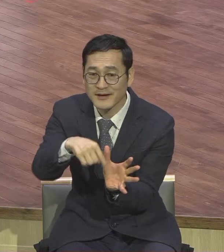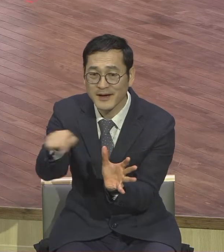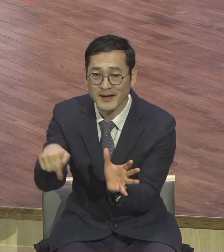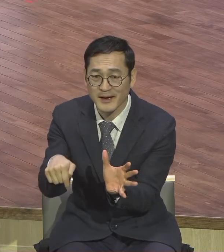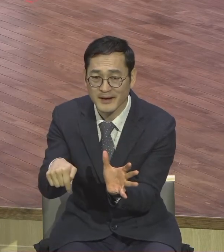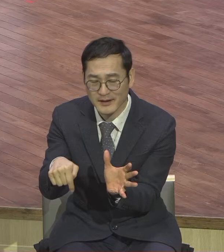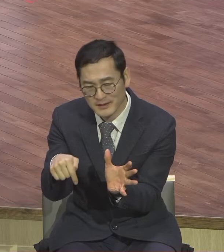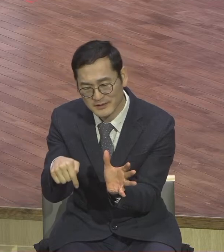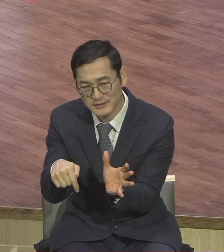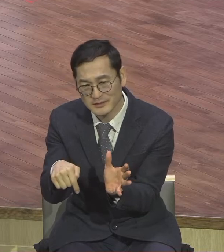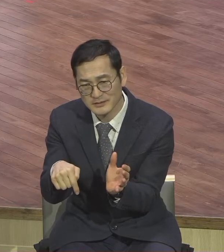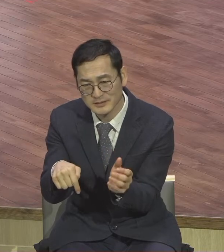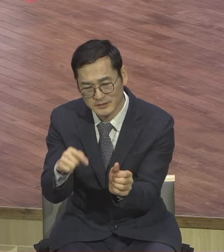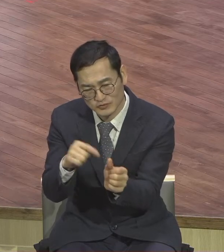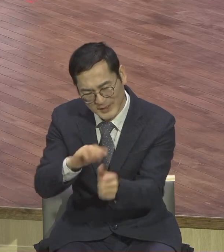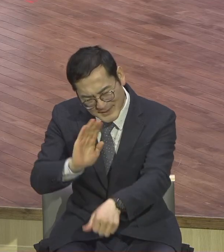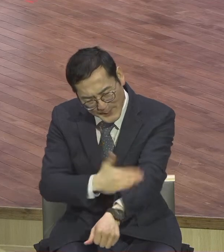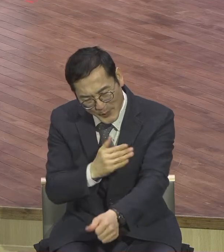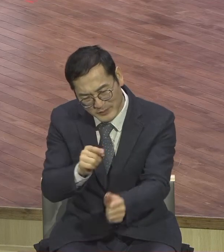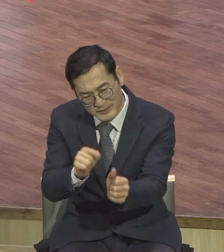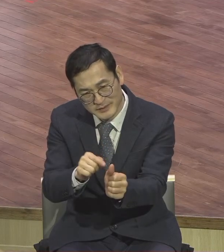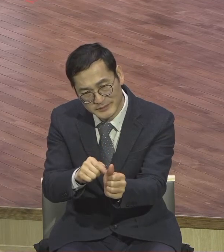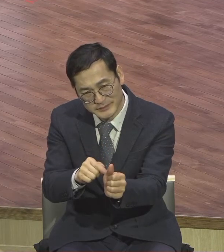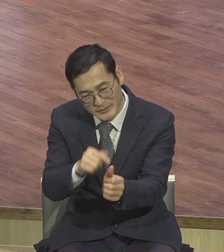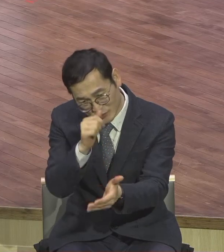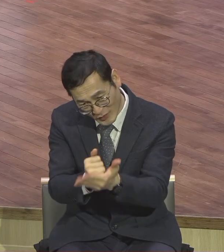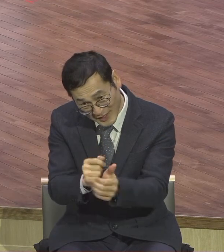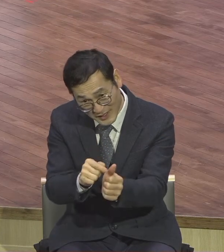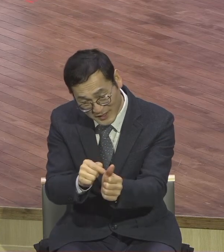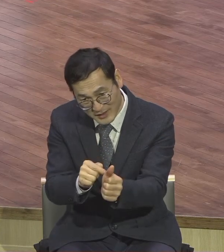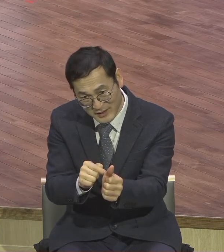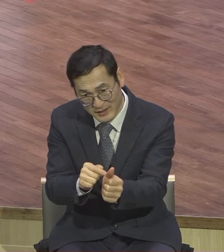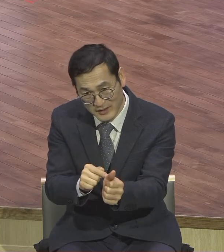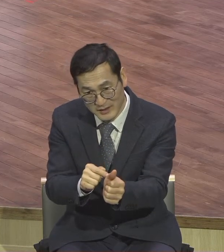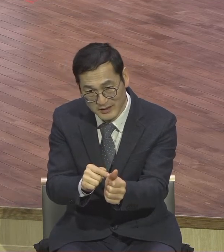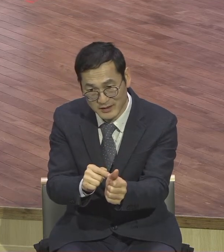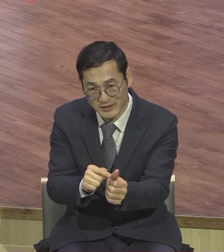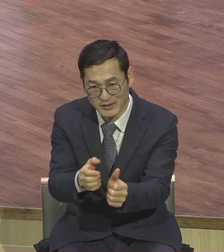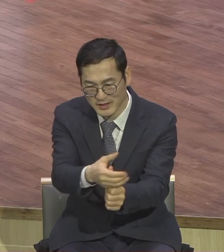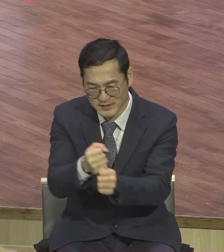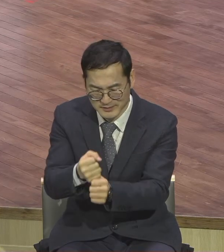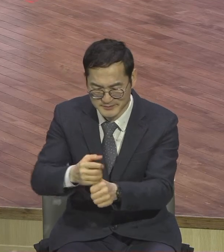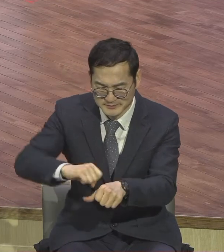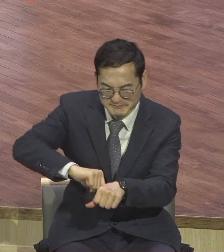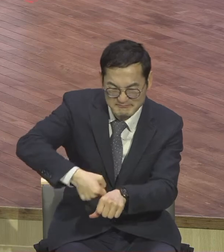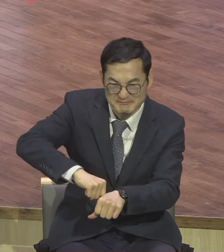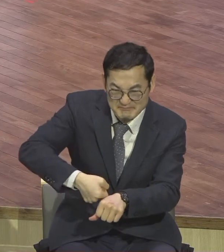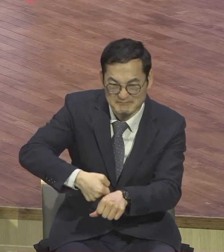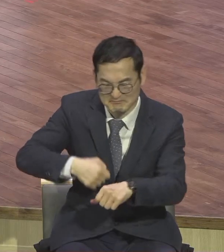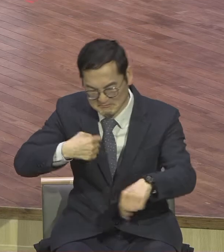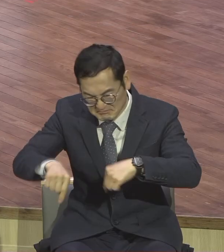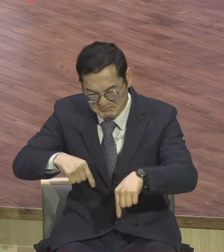일으킨 자에 대해서 징계하거나 치리하는 내용으로 보아서는 안됩니다. 어떤 잘못을